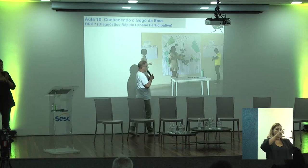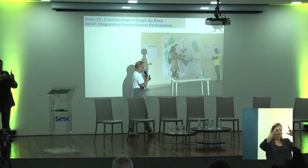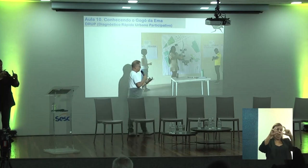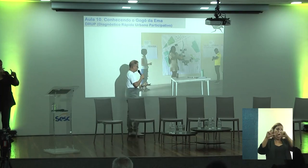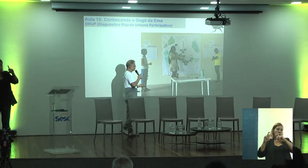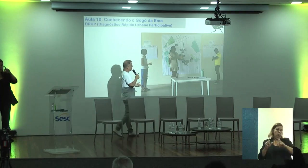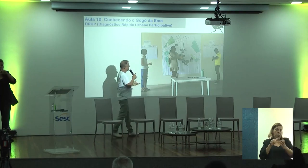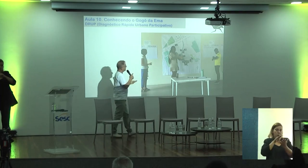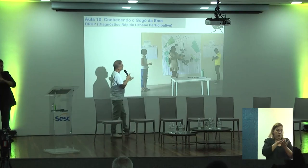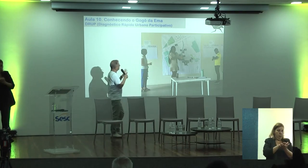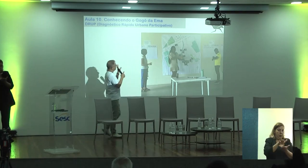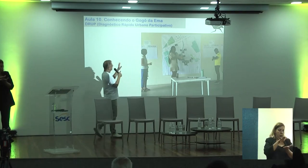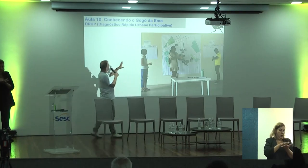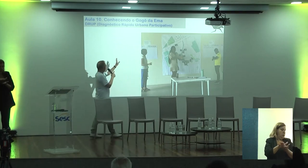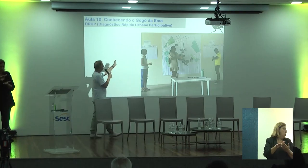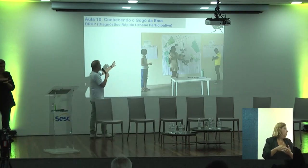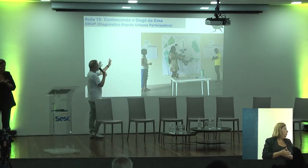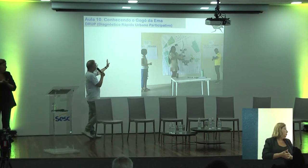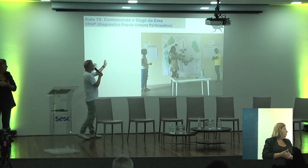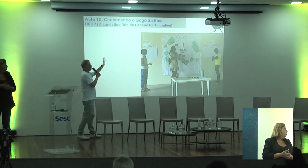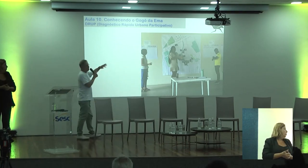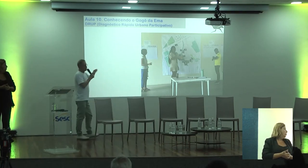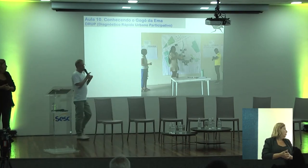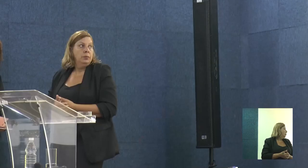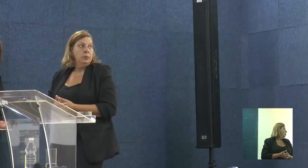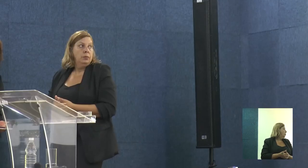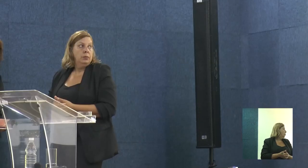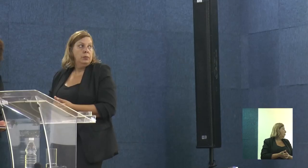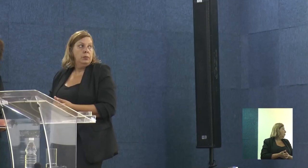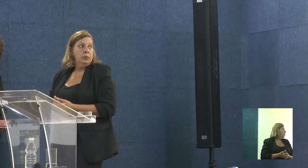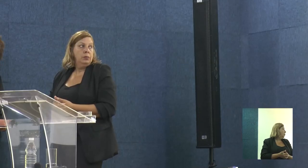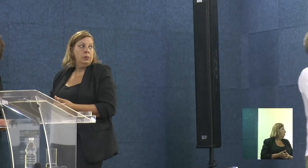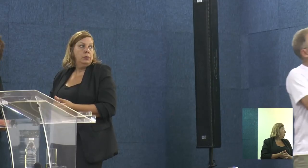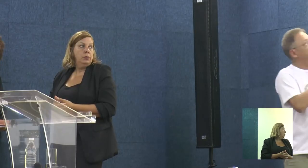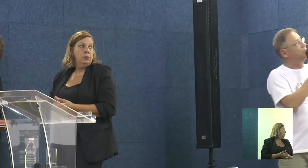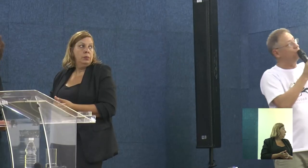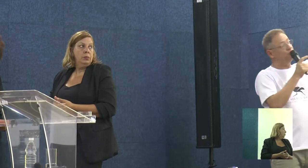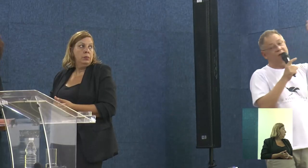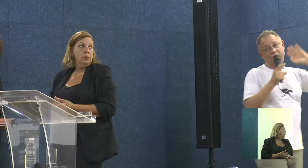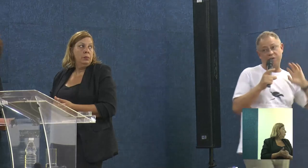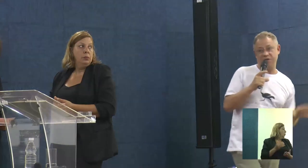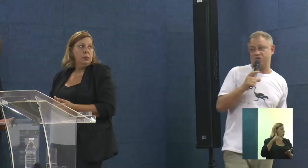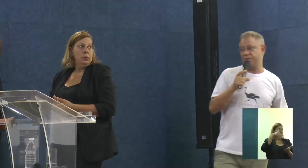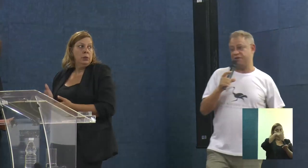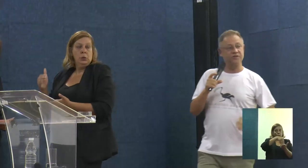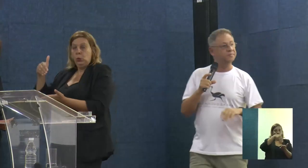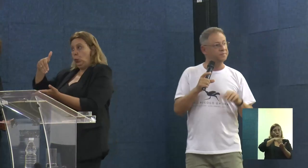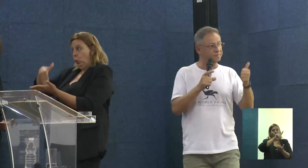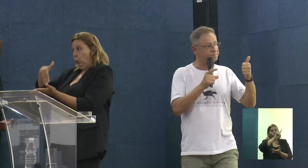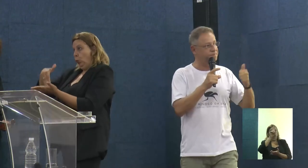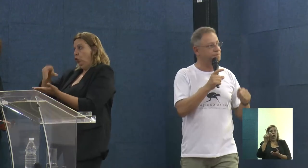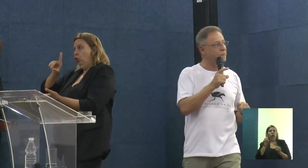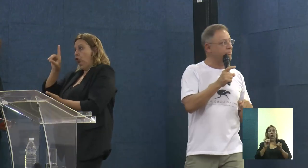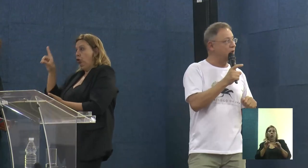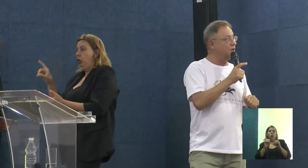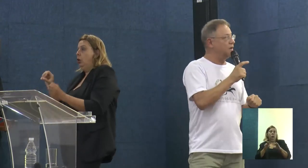dessas fotos, impressas por nós, e que discutindo problemas e potencialidades, na última aula praticamente.